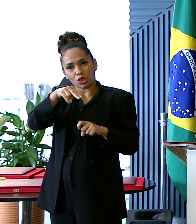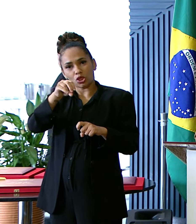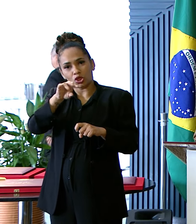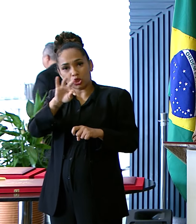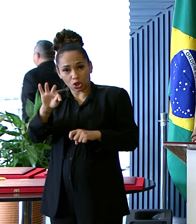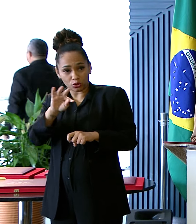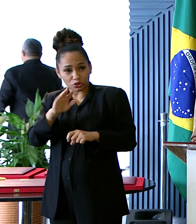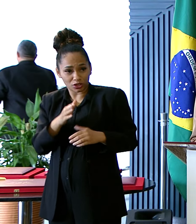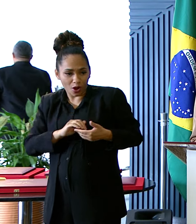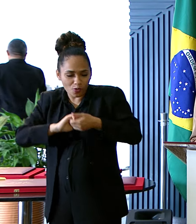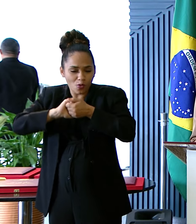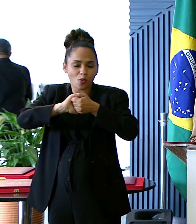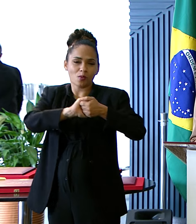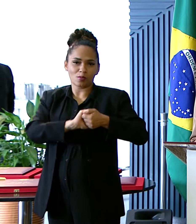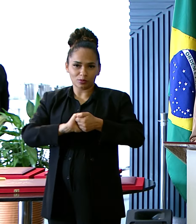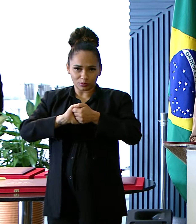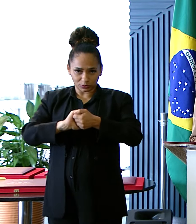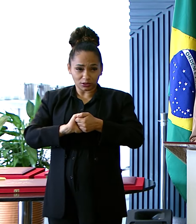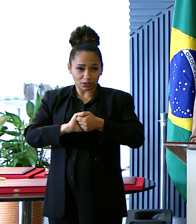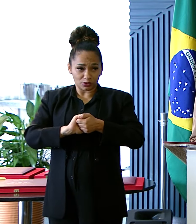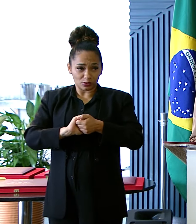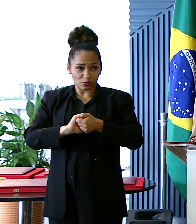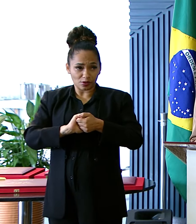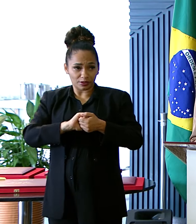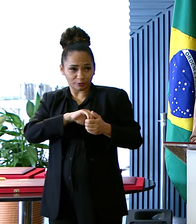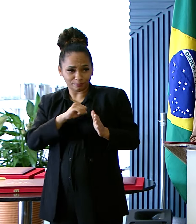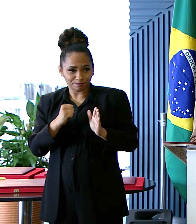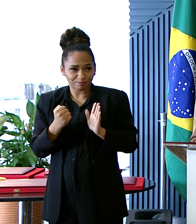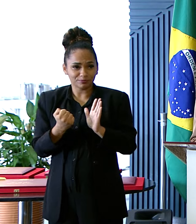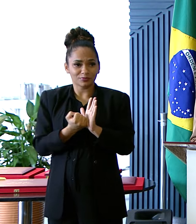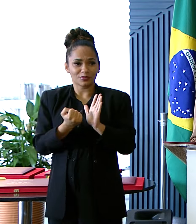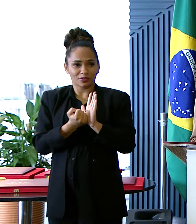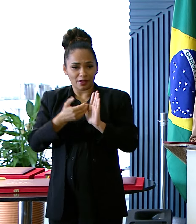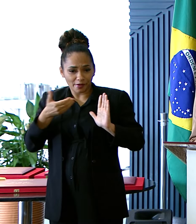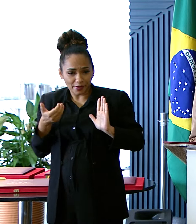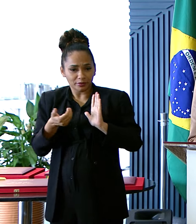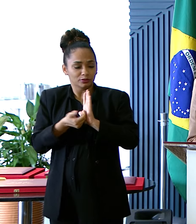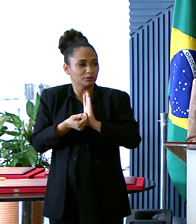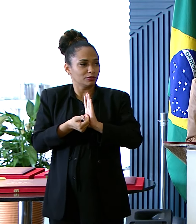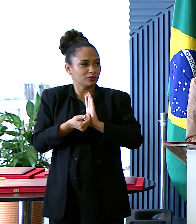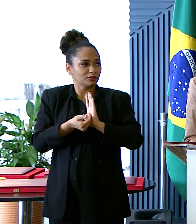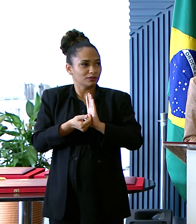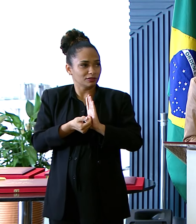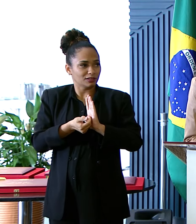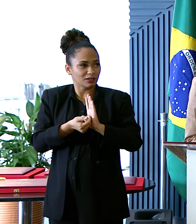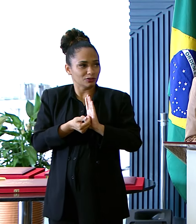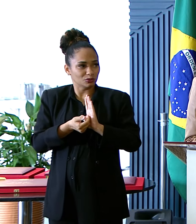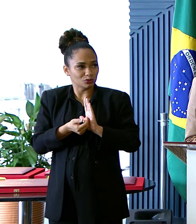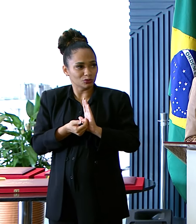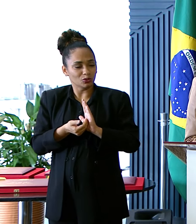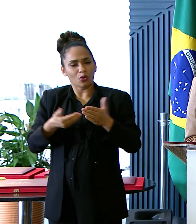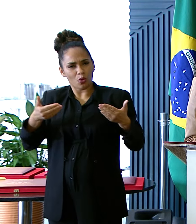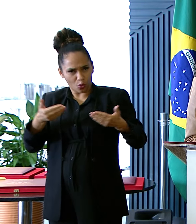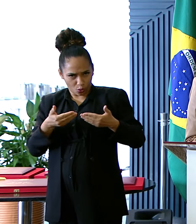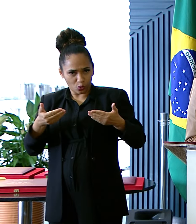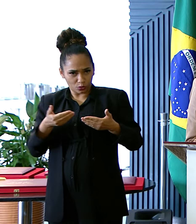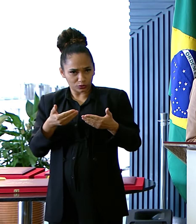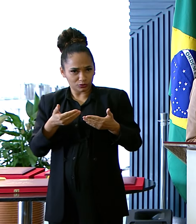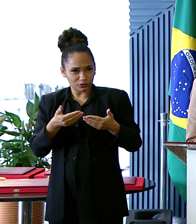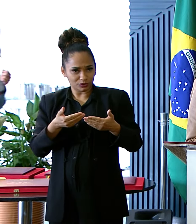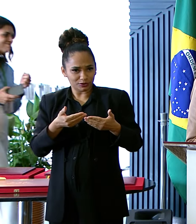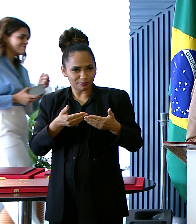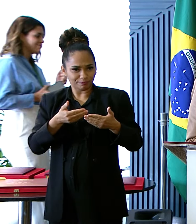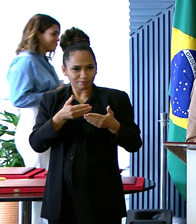cumprimentá-los Quero registrar Que a Câmara dos Deputados Faz nesta tarde O